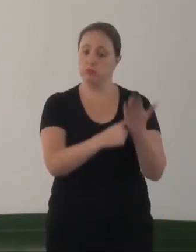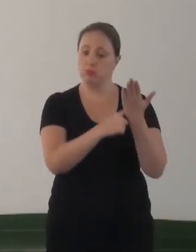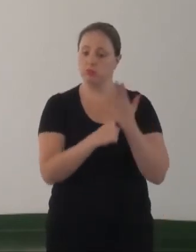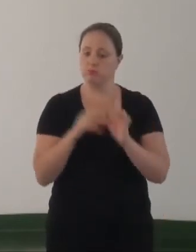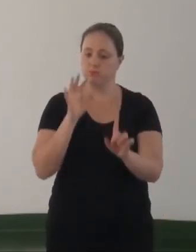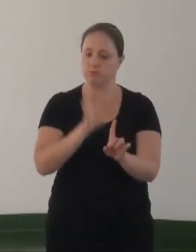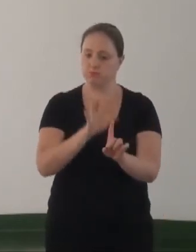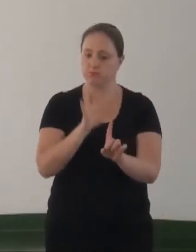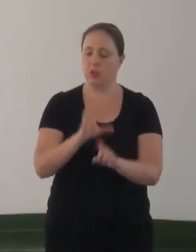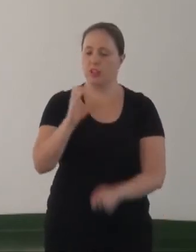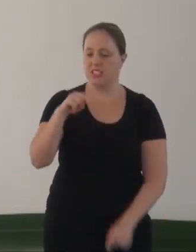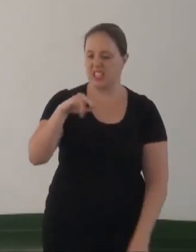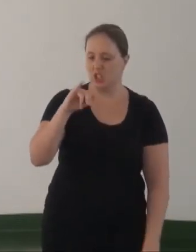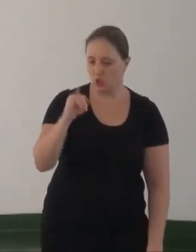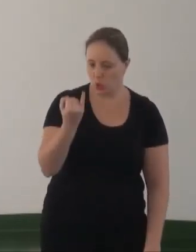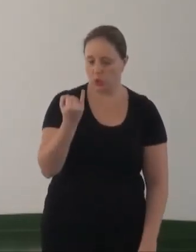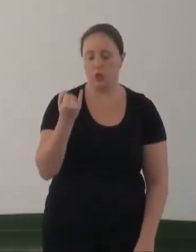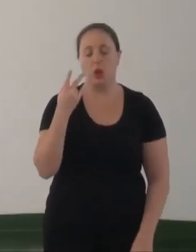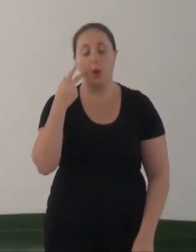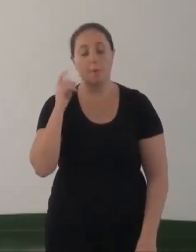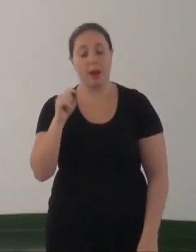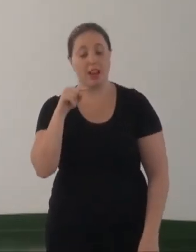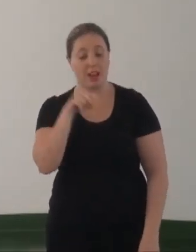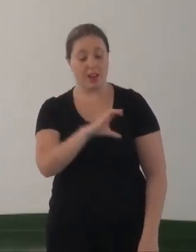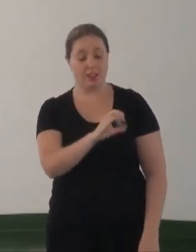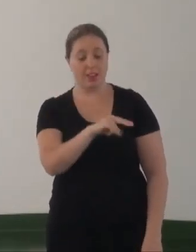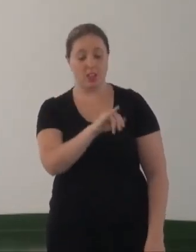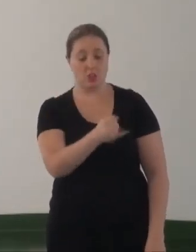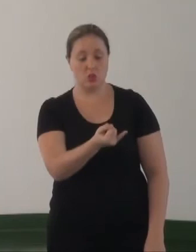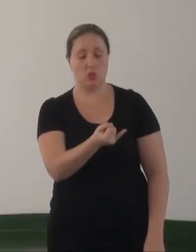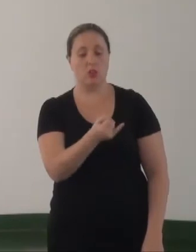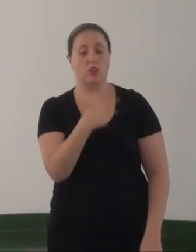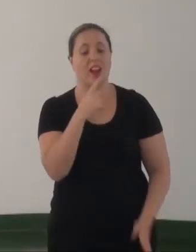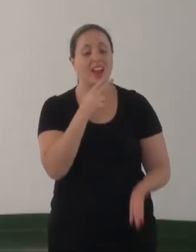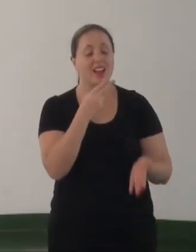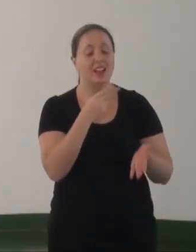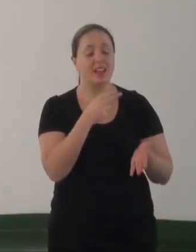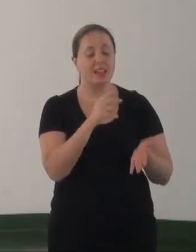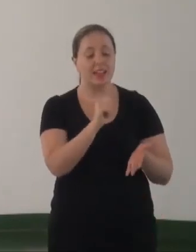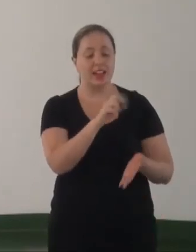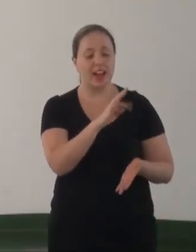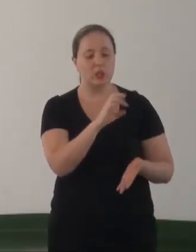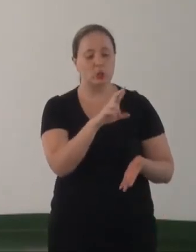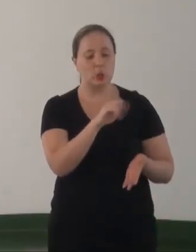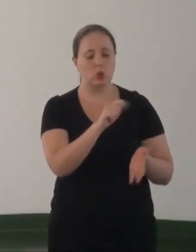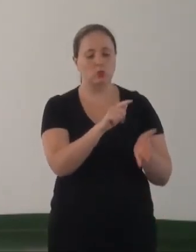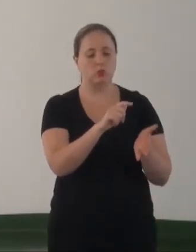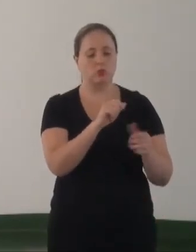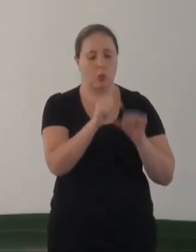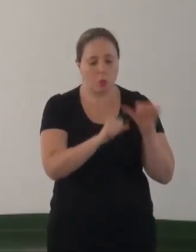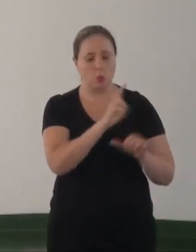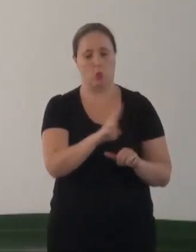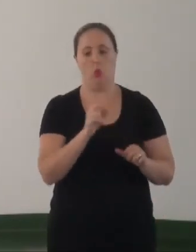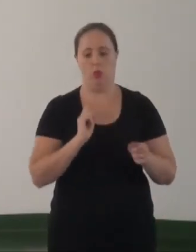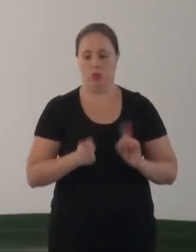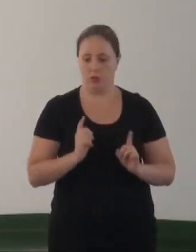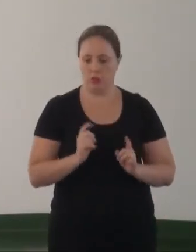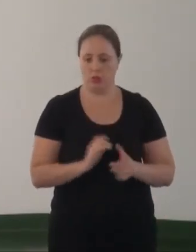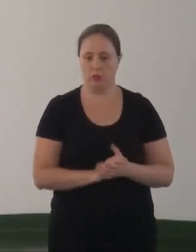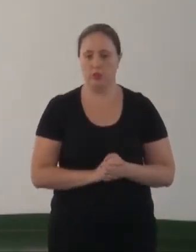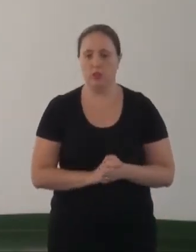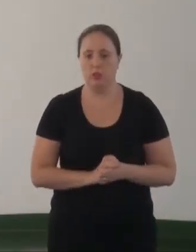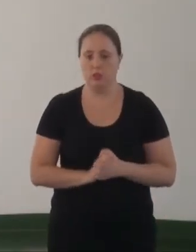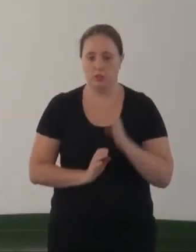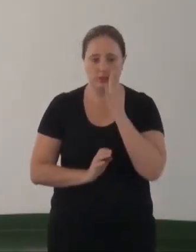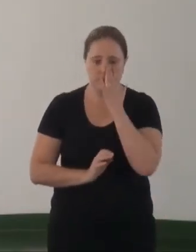impactar junto ao CNJ para que ele providencie que os cartórios façam a retificação do nome das travestis. Ok, o tempo está